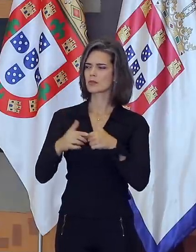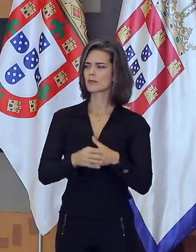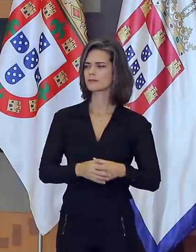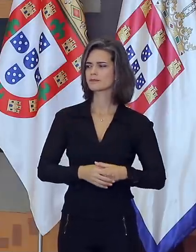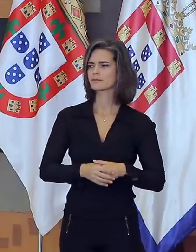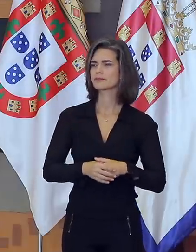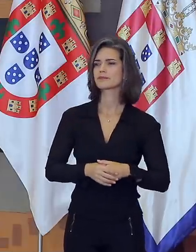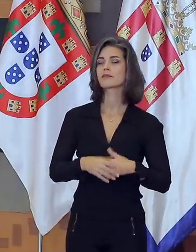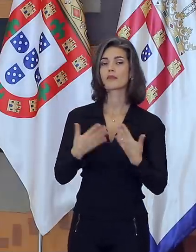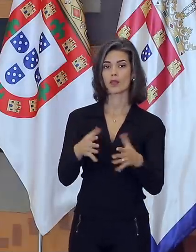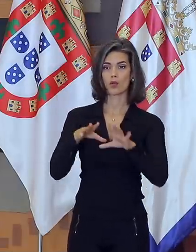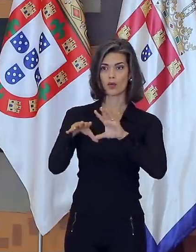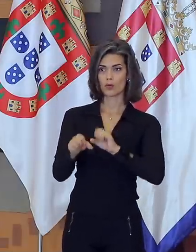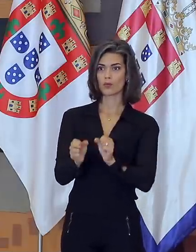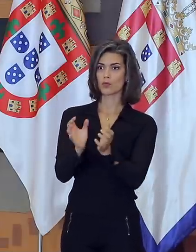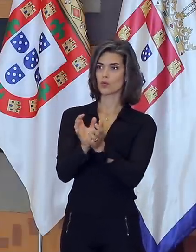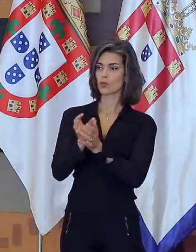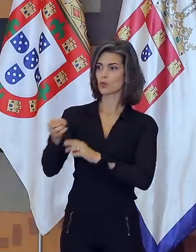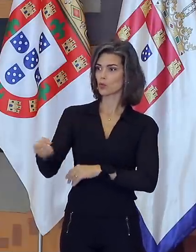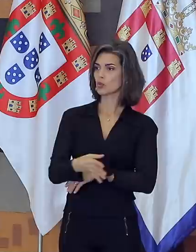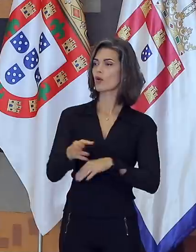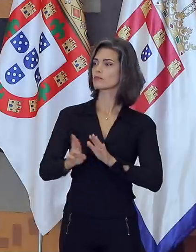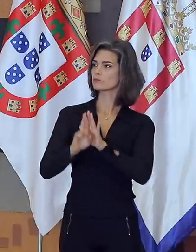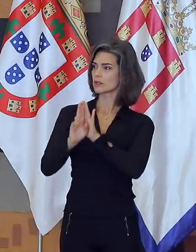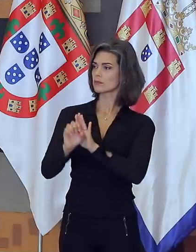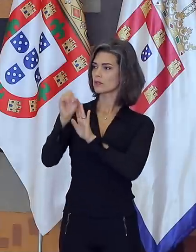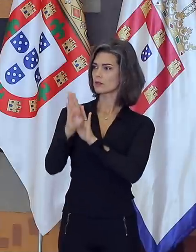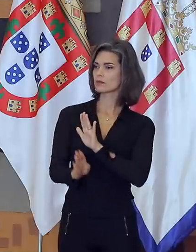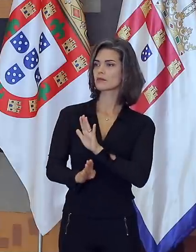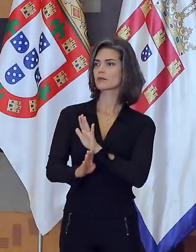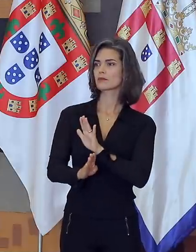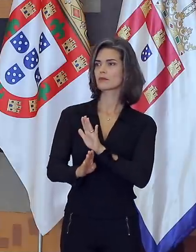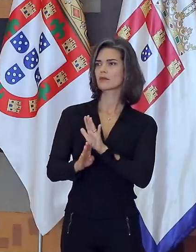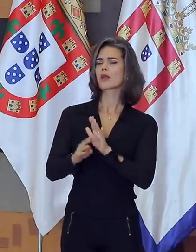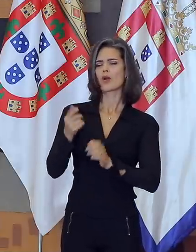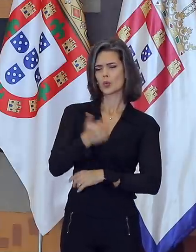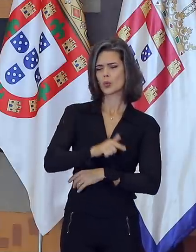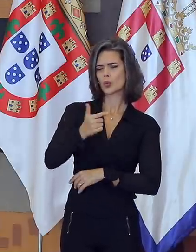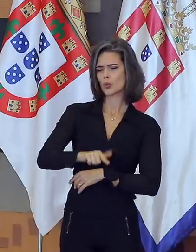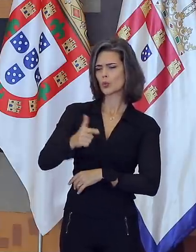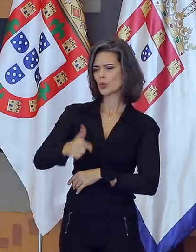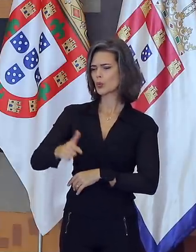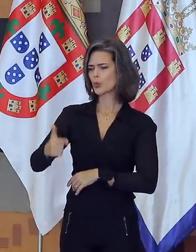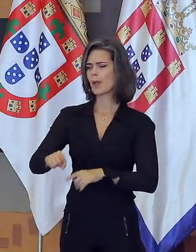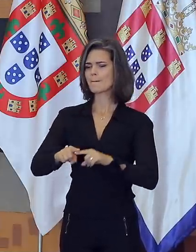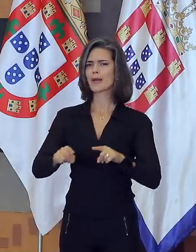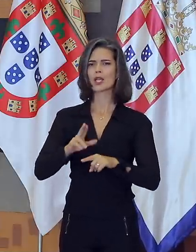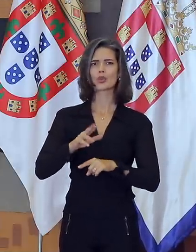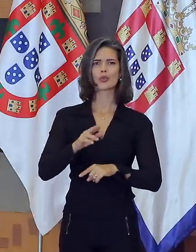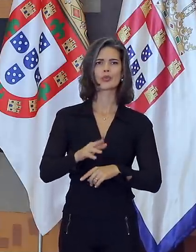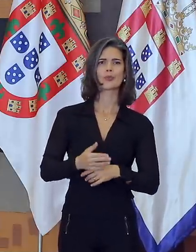Muito bem. A formatura de uma nova turma de diplomatas é fato recorrente, mas nunca será fato trivial.